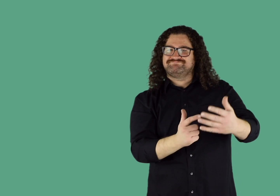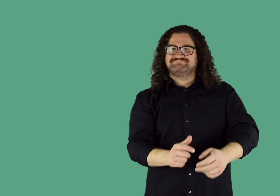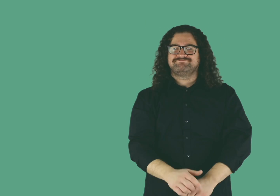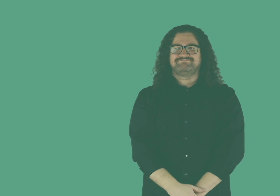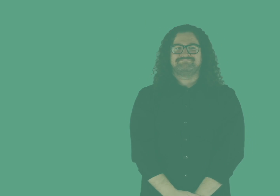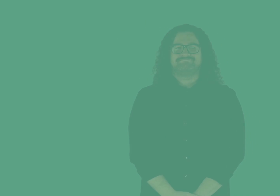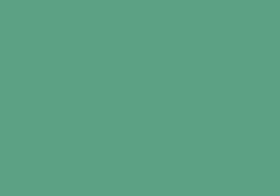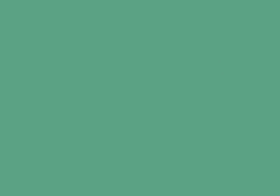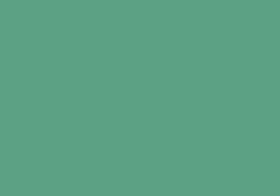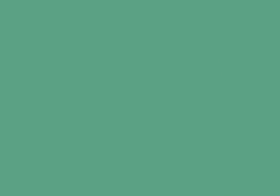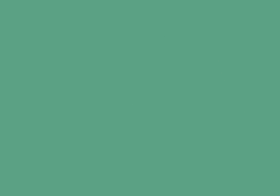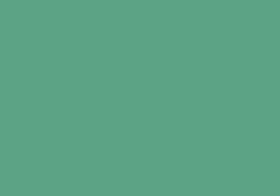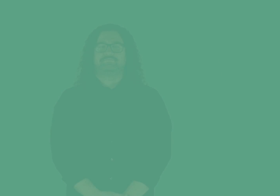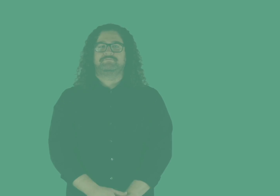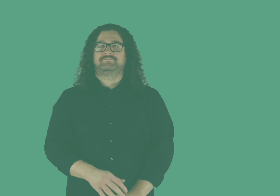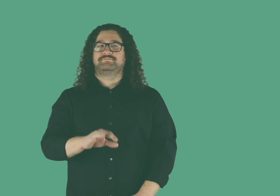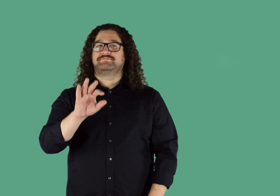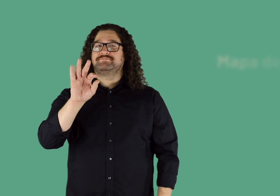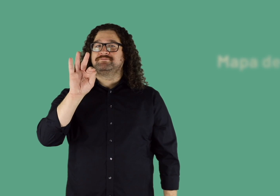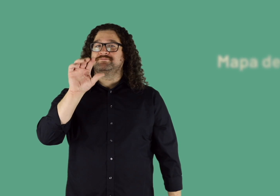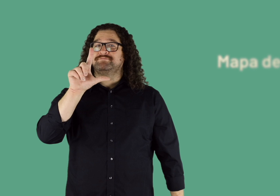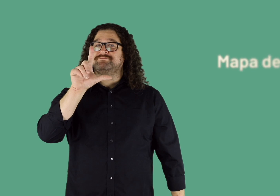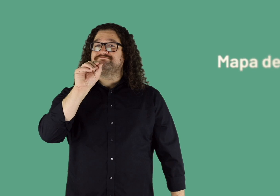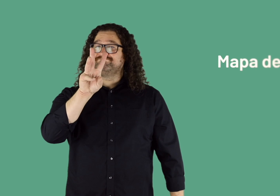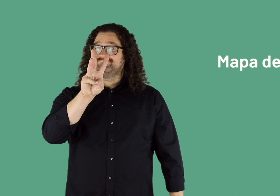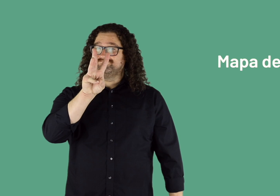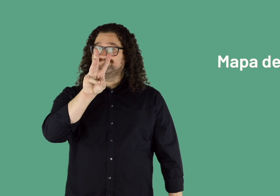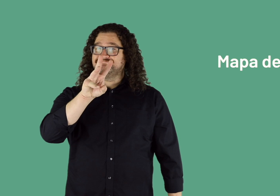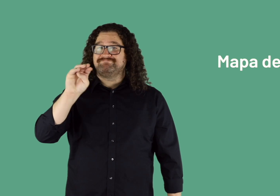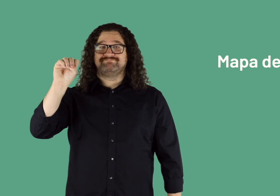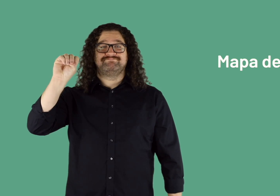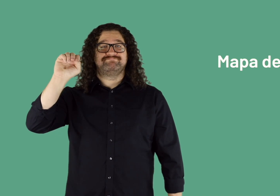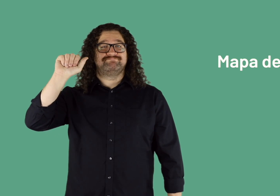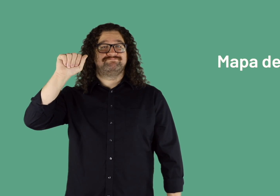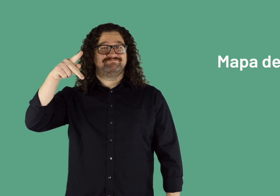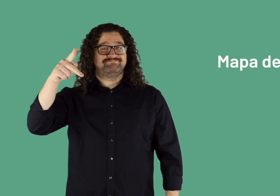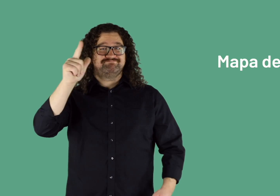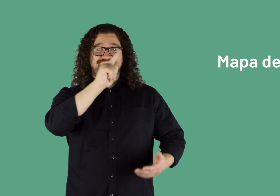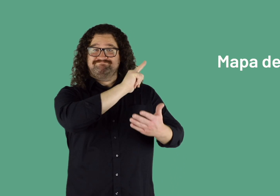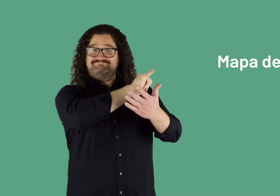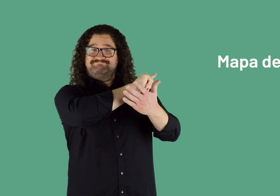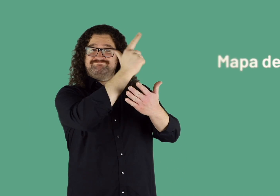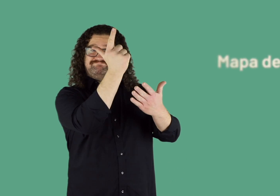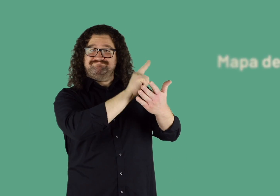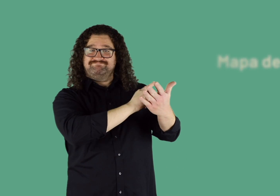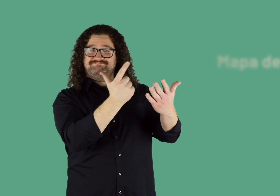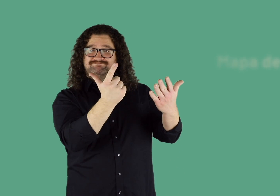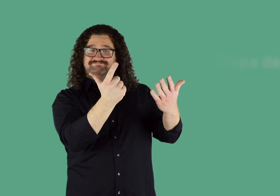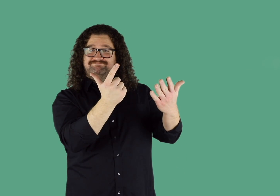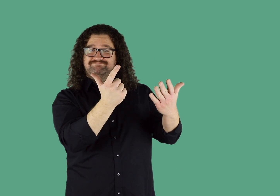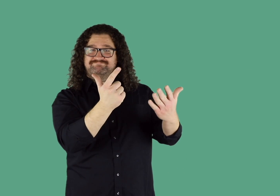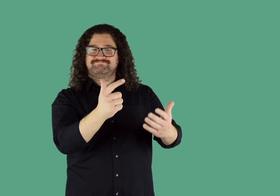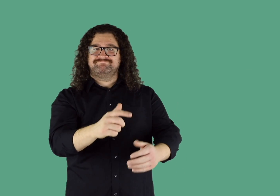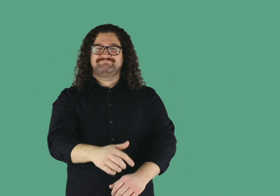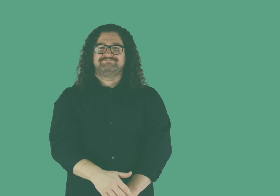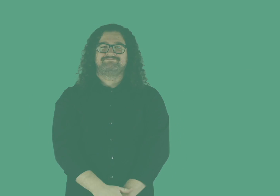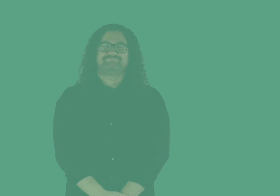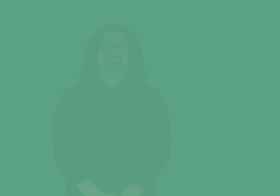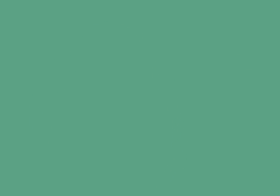piensas relacionadas en orden son cosas que pasan en tu vida diaria. En el mapa conceptual